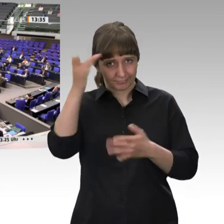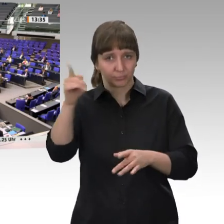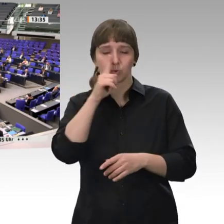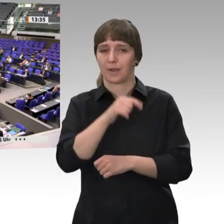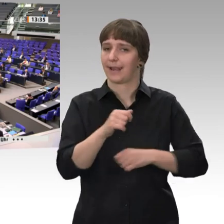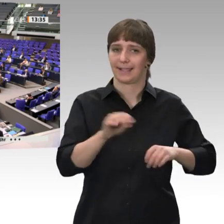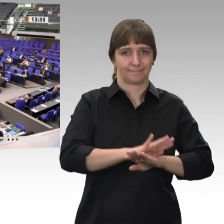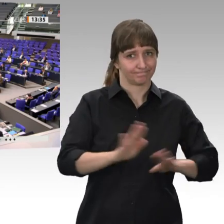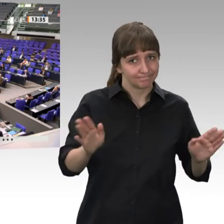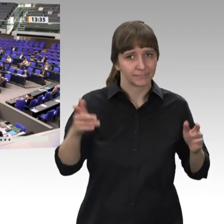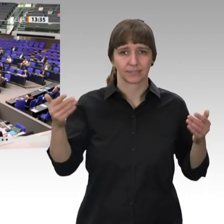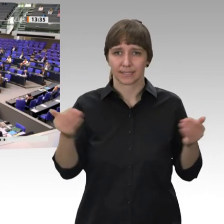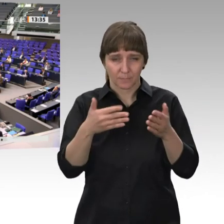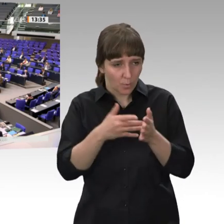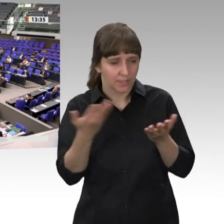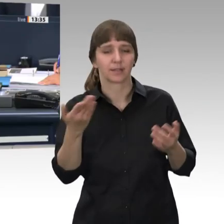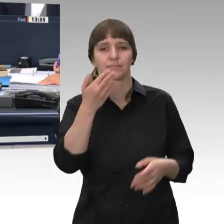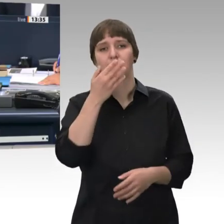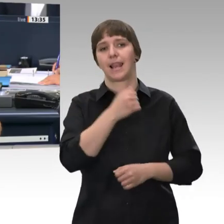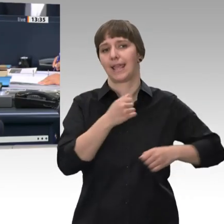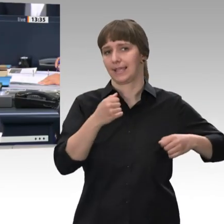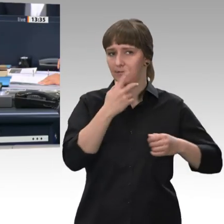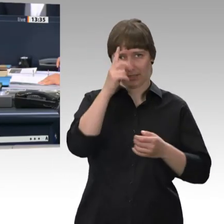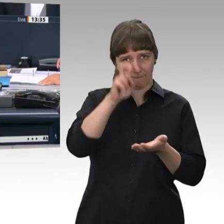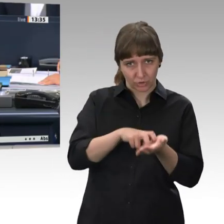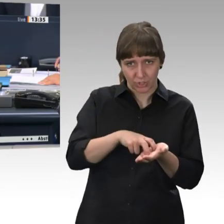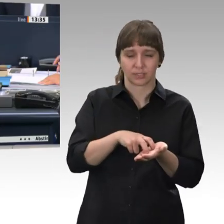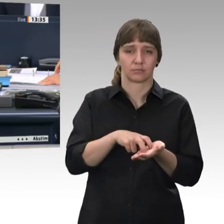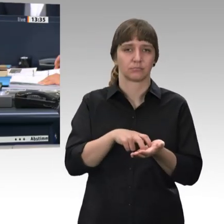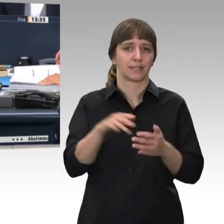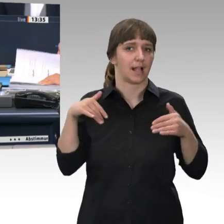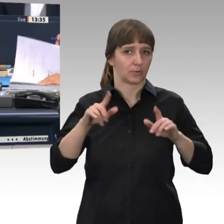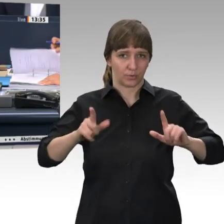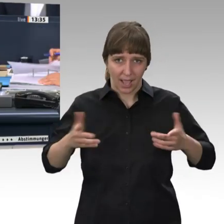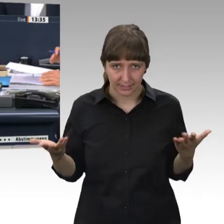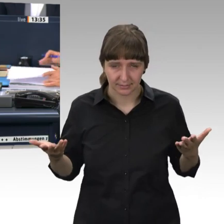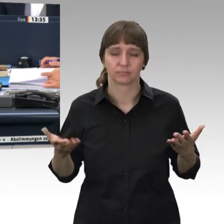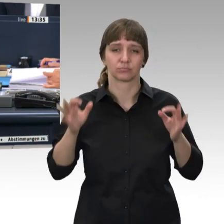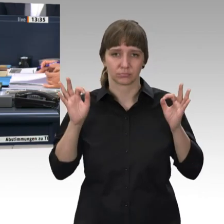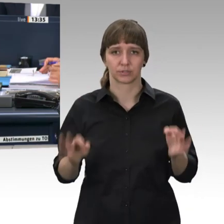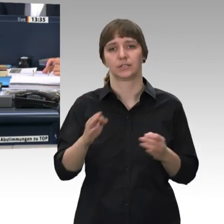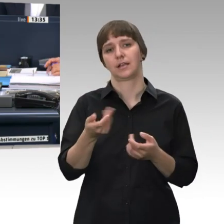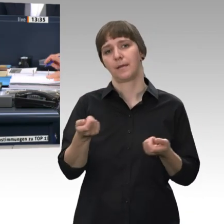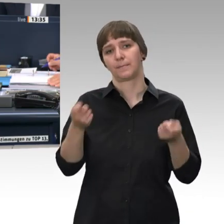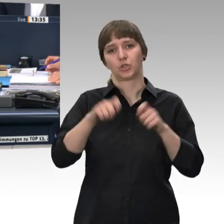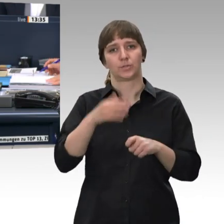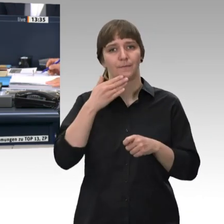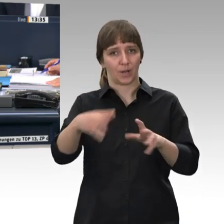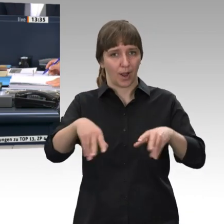Die Linke. Enthaltungen? Keine. Die Beschlussempfehlung des Ausschusses ist angenommen. Beschlussempfehlung des Ausschusses für Arbeit und